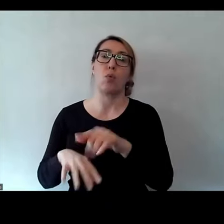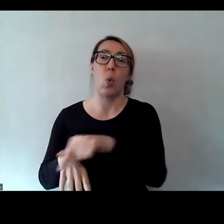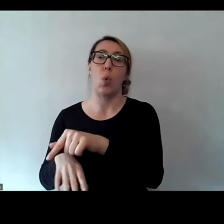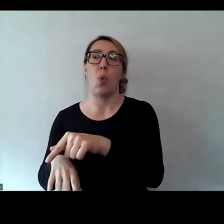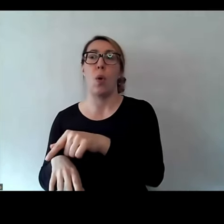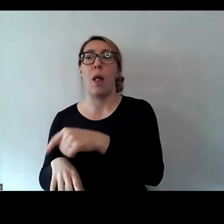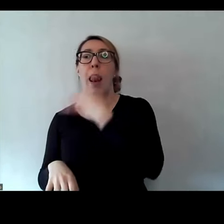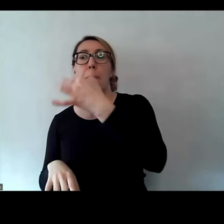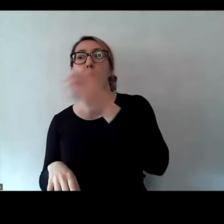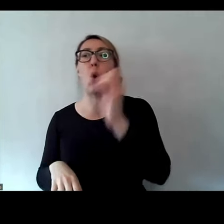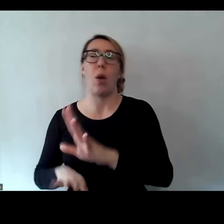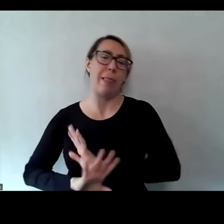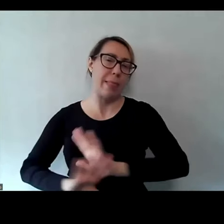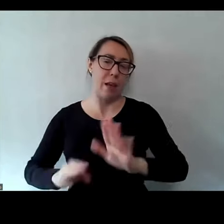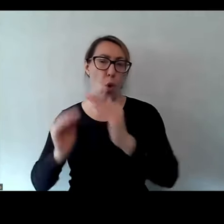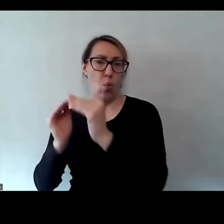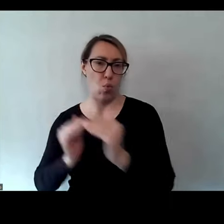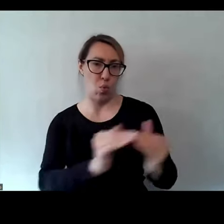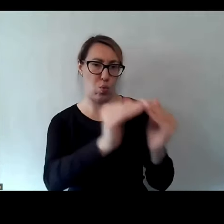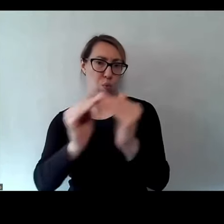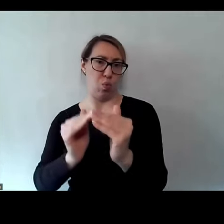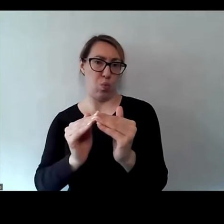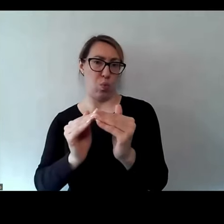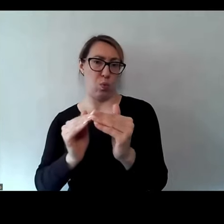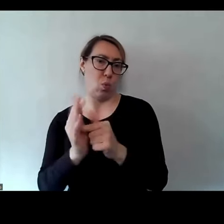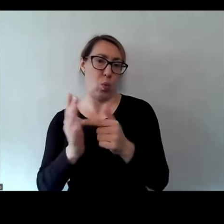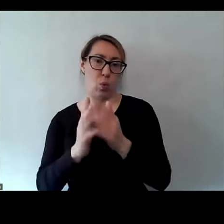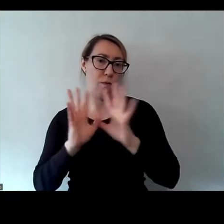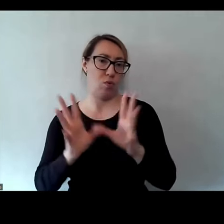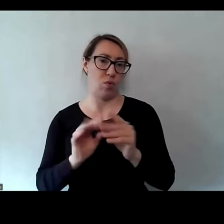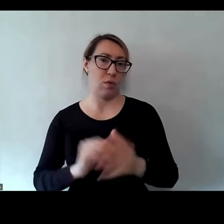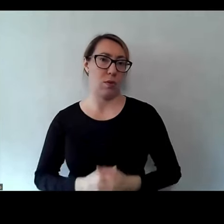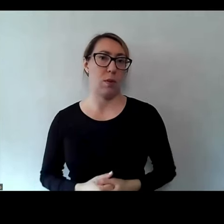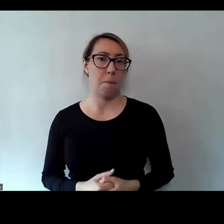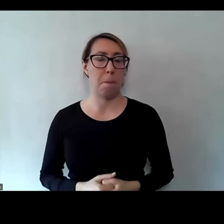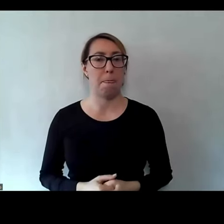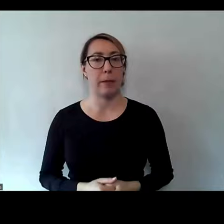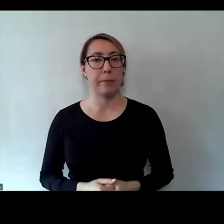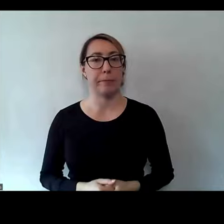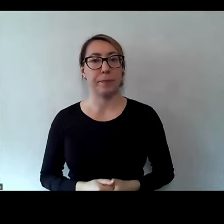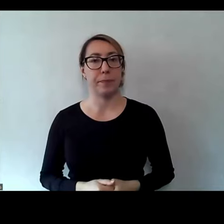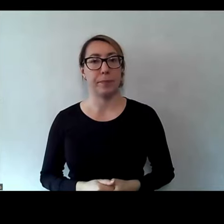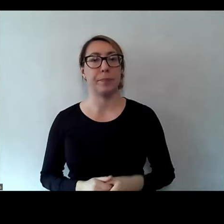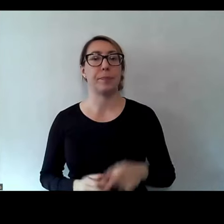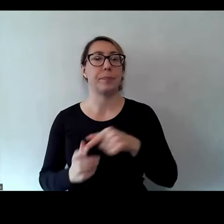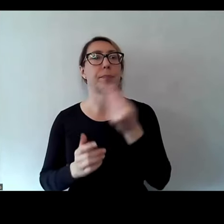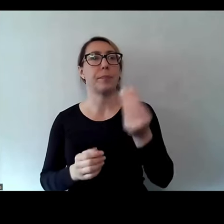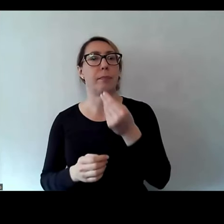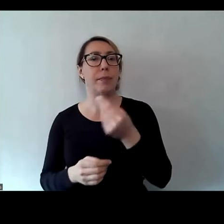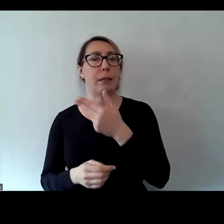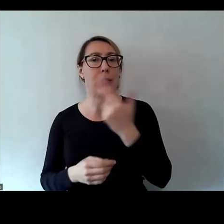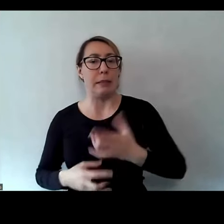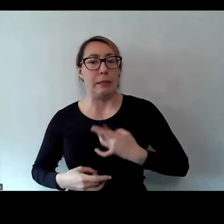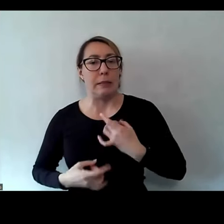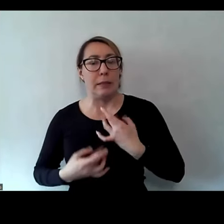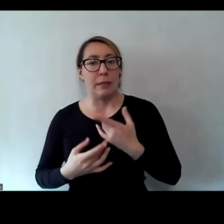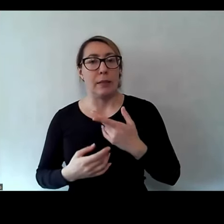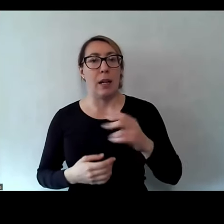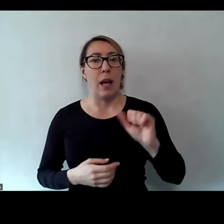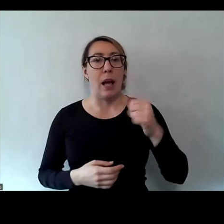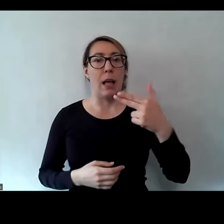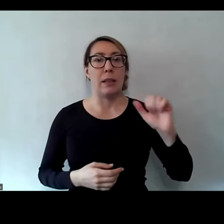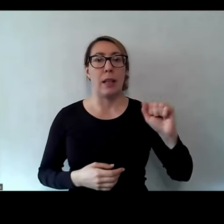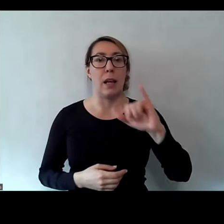coś gorsze, po prostu równe i to wszystko. Tak, jeszcze a propos tej frustracji, Anna Wiśniewska